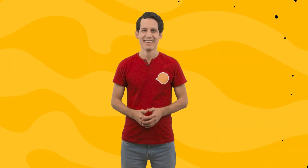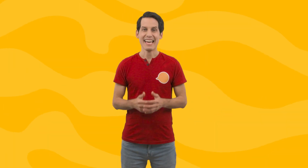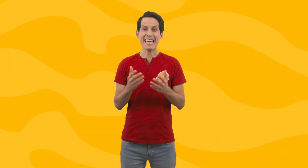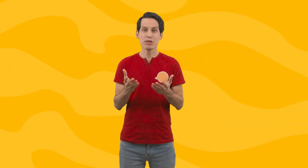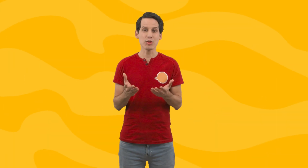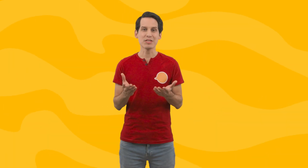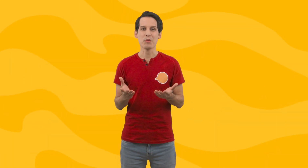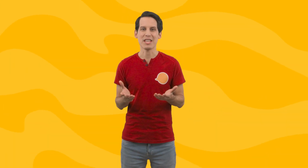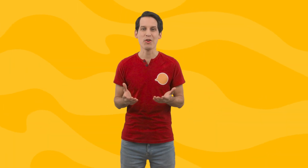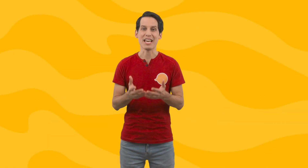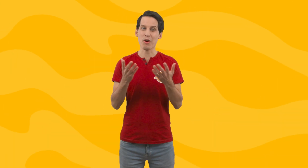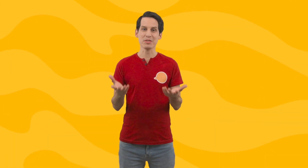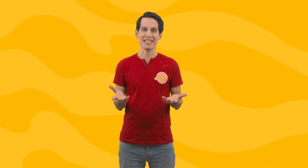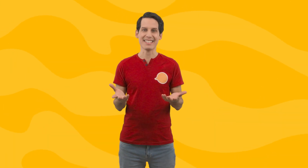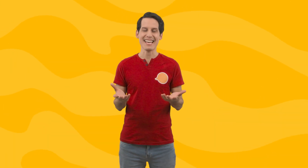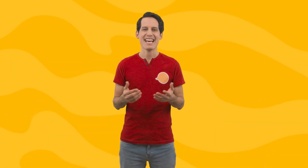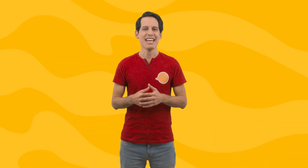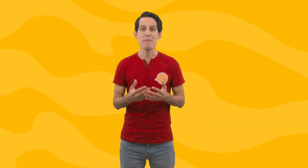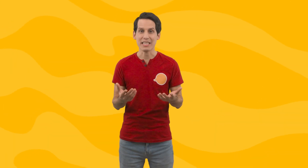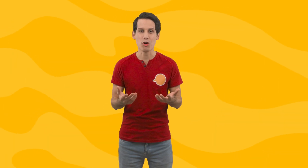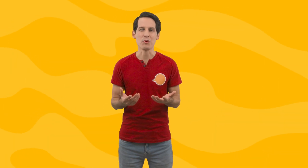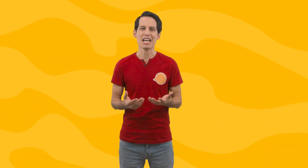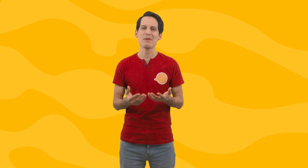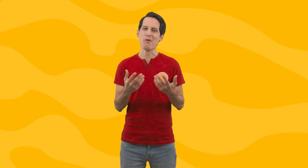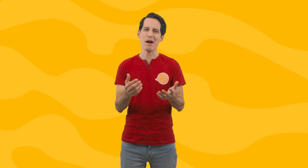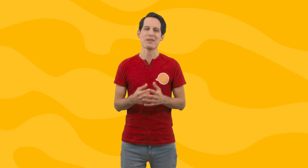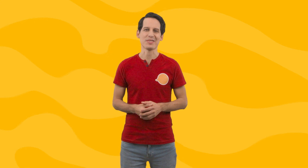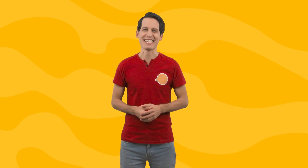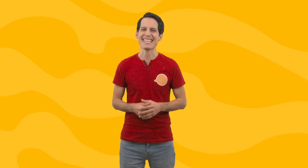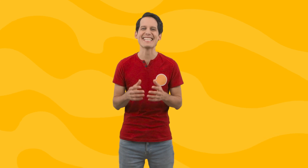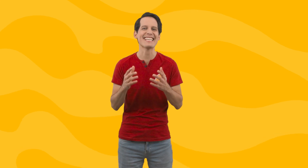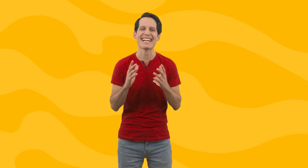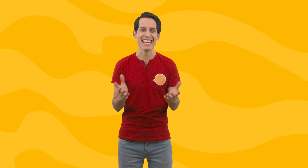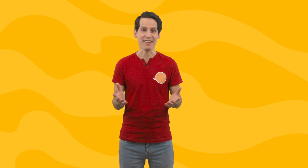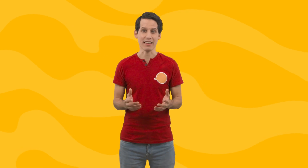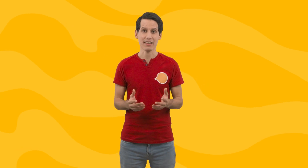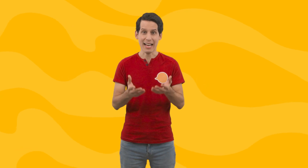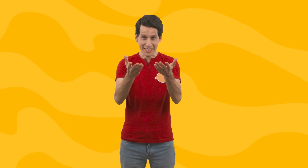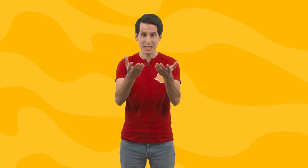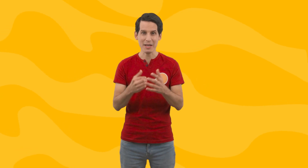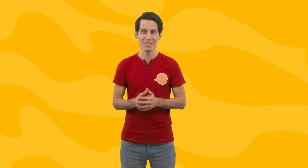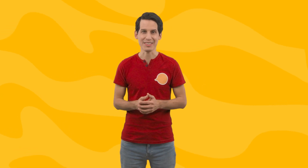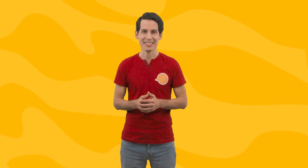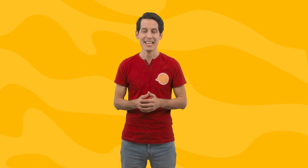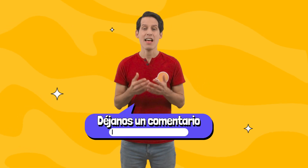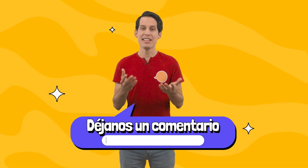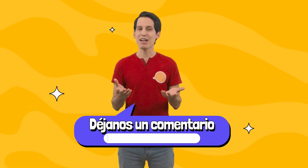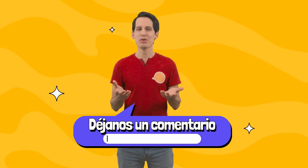En todos estos videos de ¿Cómo se dice? He aprendido a comunicarme con más personas ¡Es increíble! ¿A ti qué te pareció? Déjame un